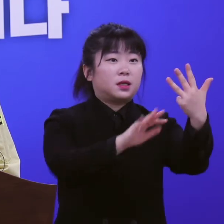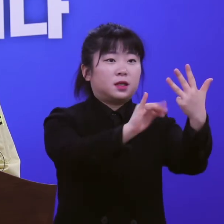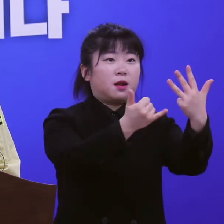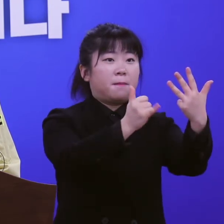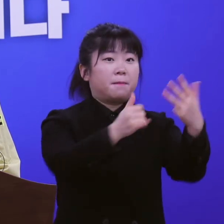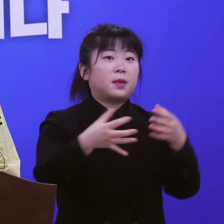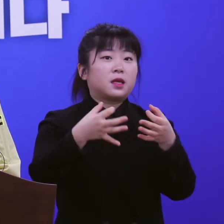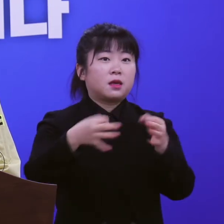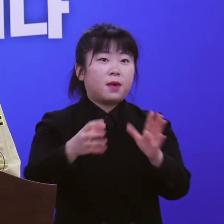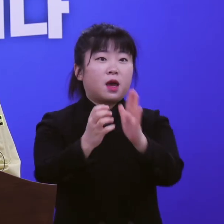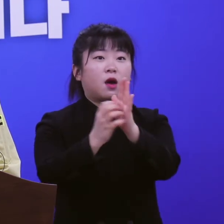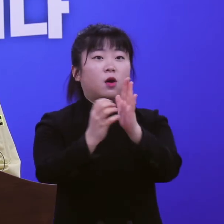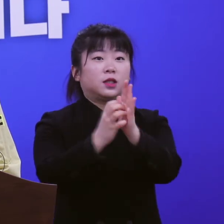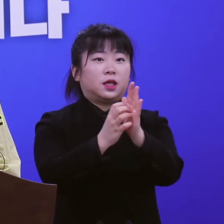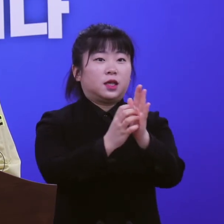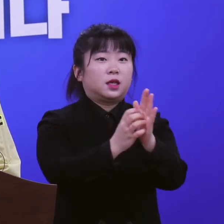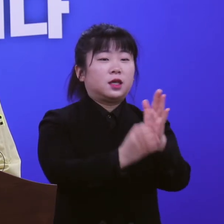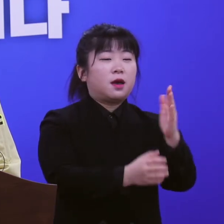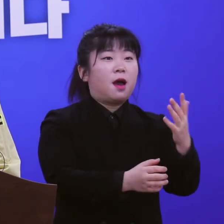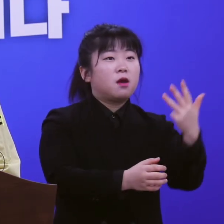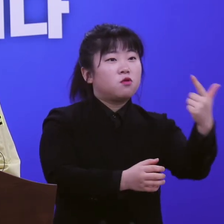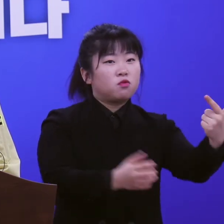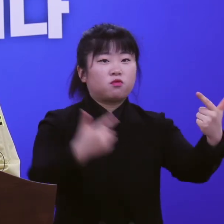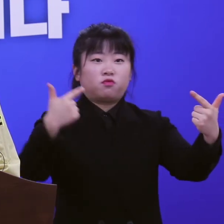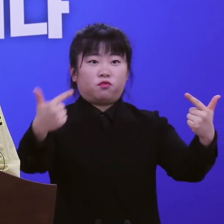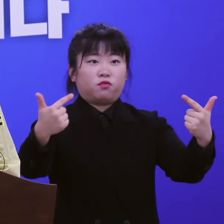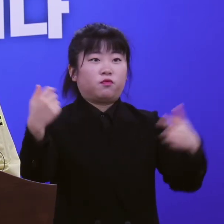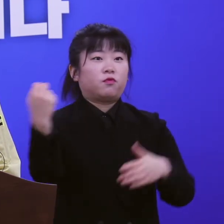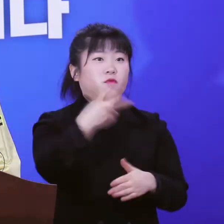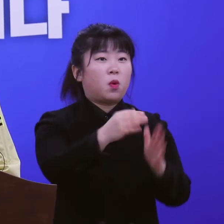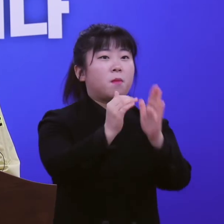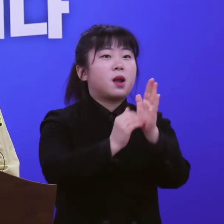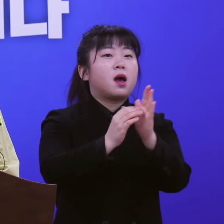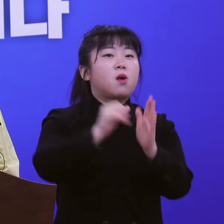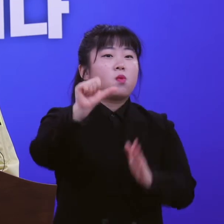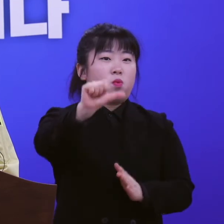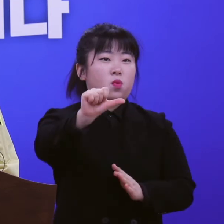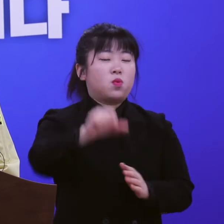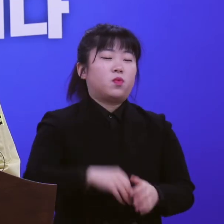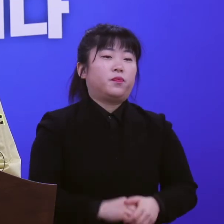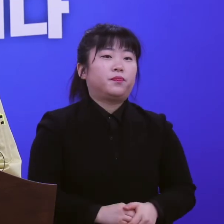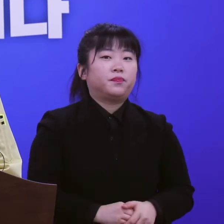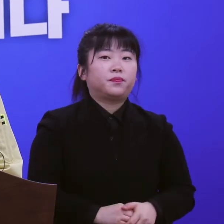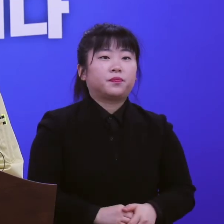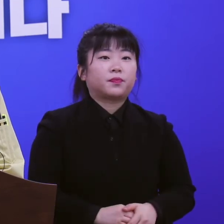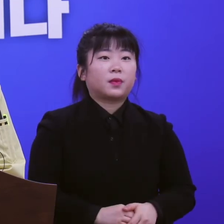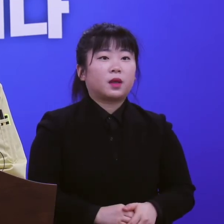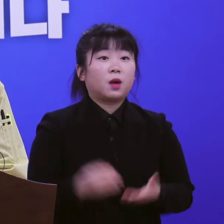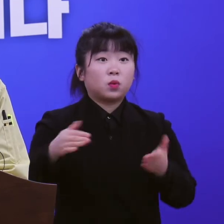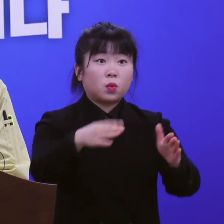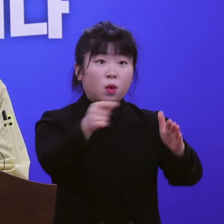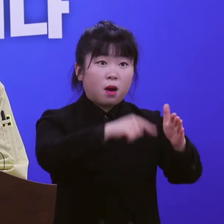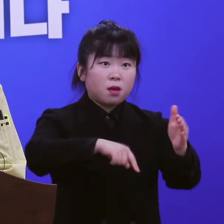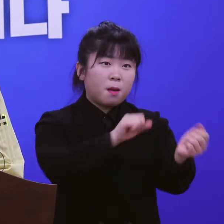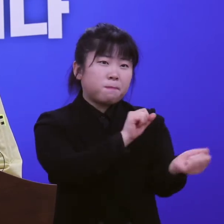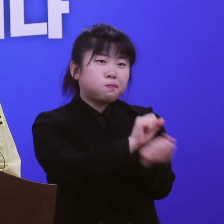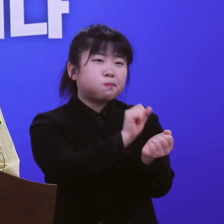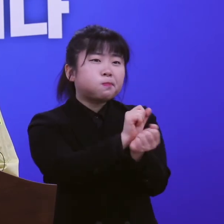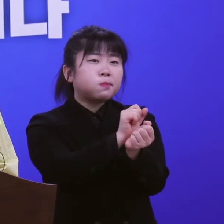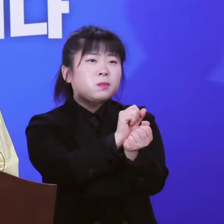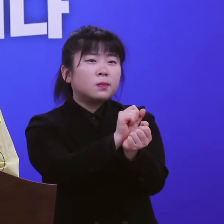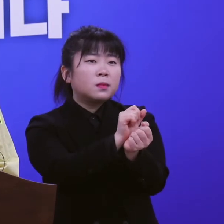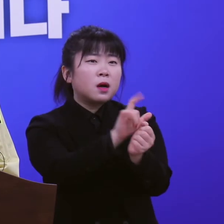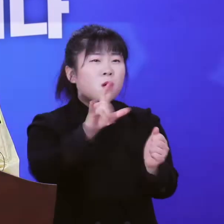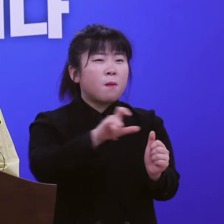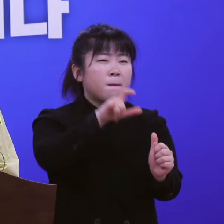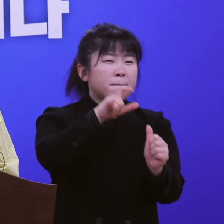김해와 거제시 각 6명, 밀양시 5명 등입니다. 도내 확진자 81명